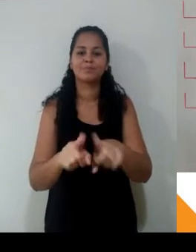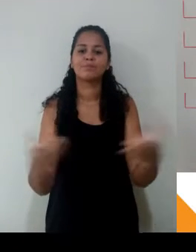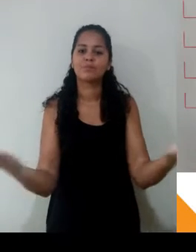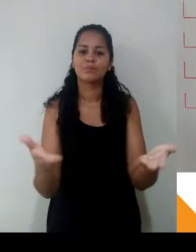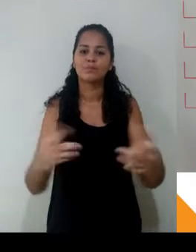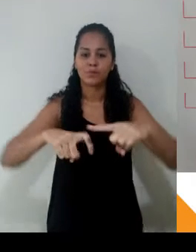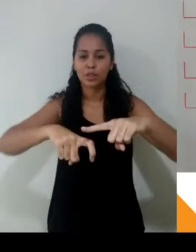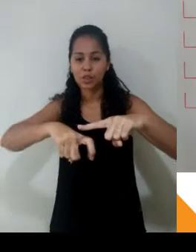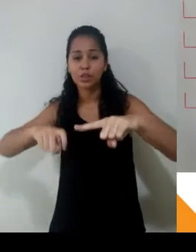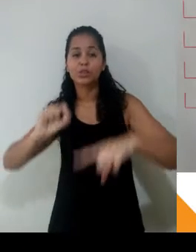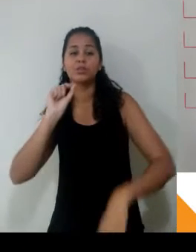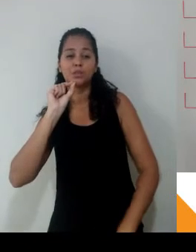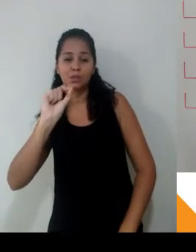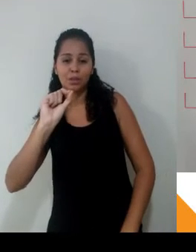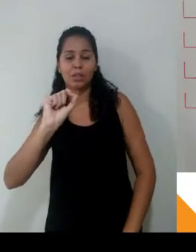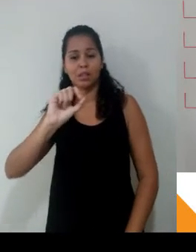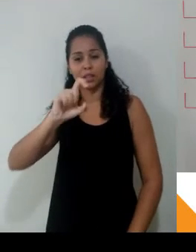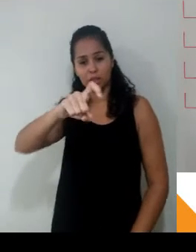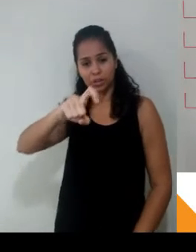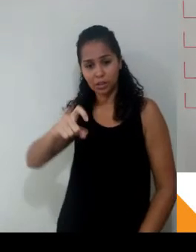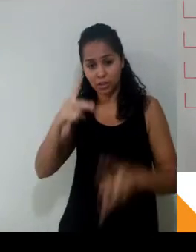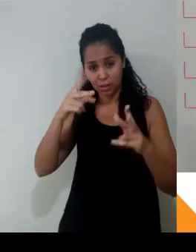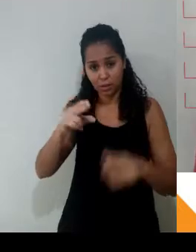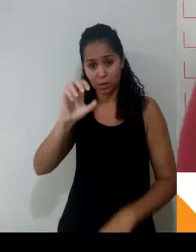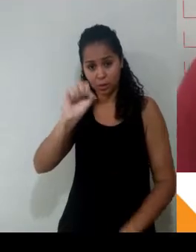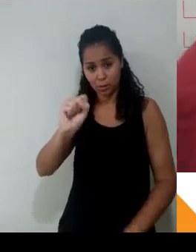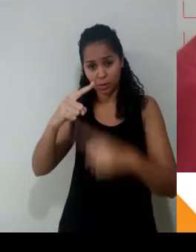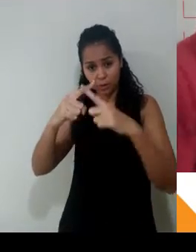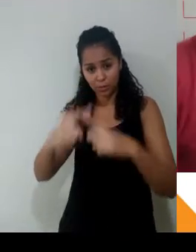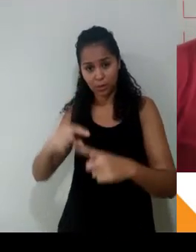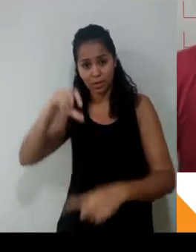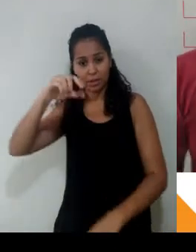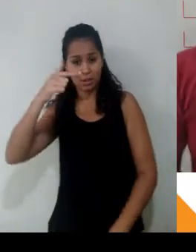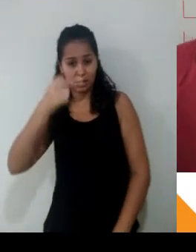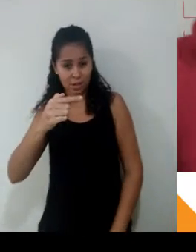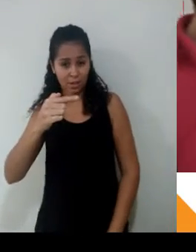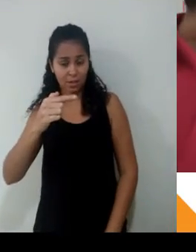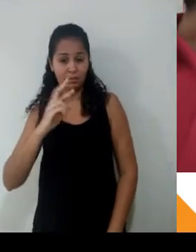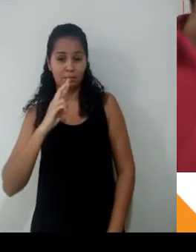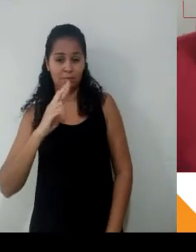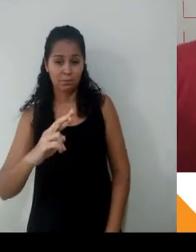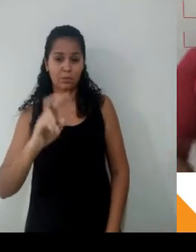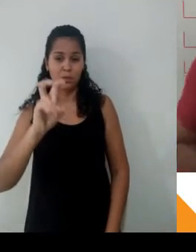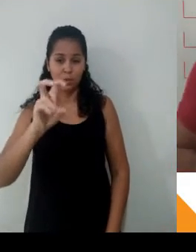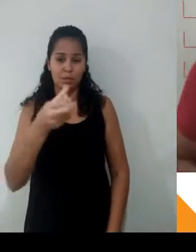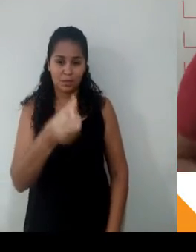vezes sete, que dá cinquenta e seis. Beleza, queridos? Eu não preciso gastar o